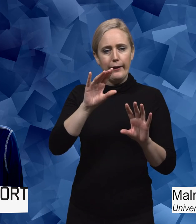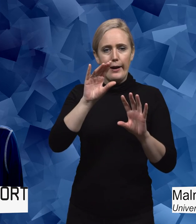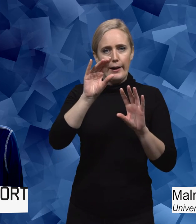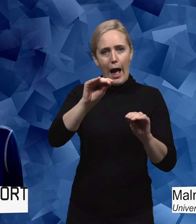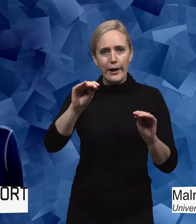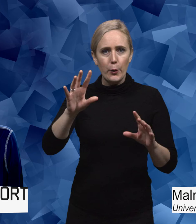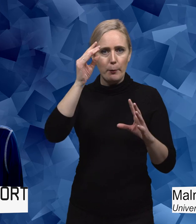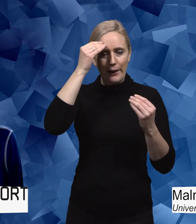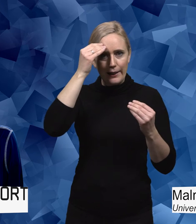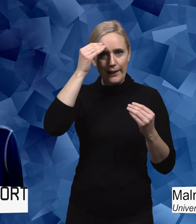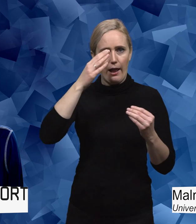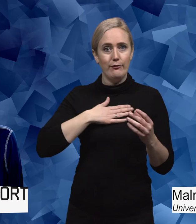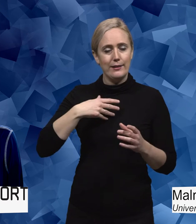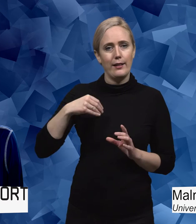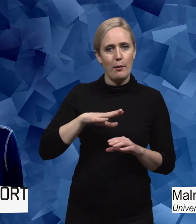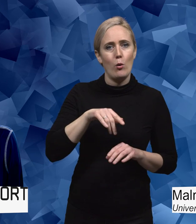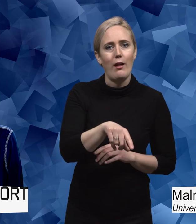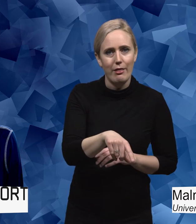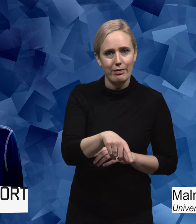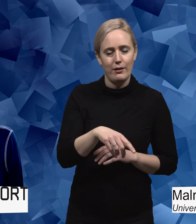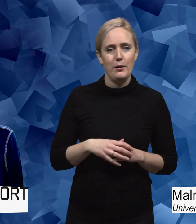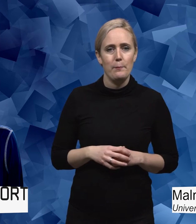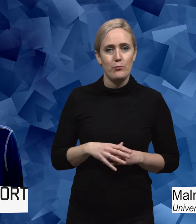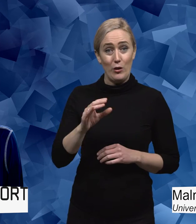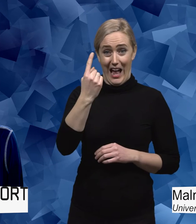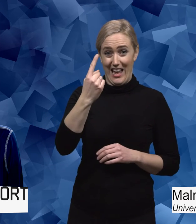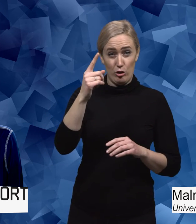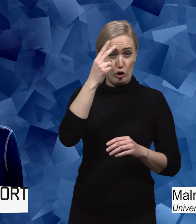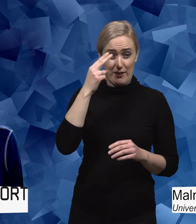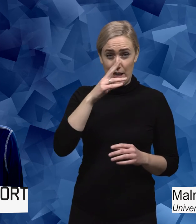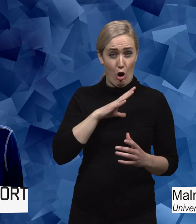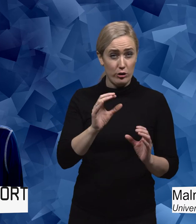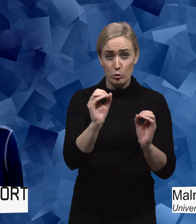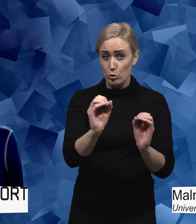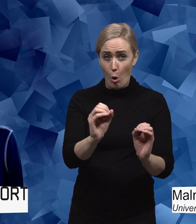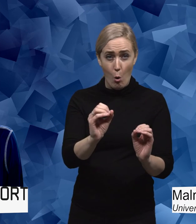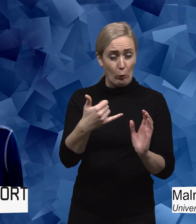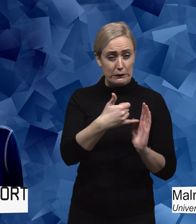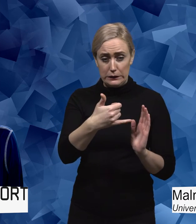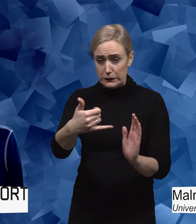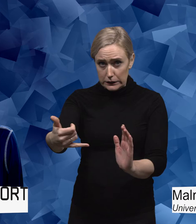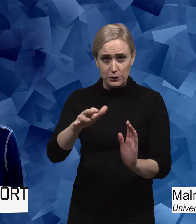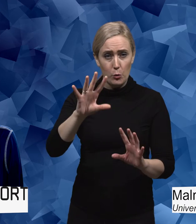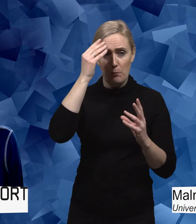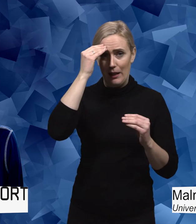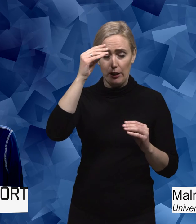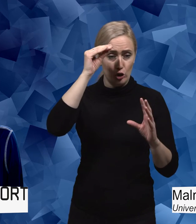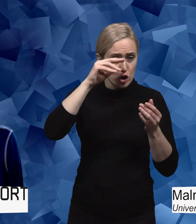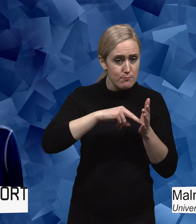problemet är. Och då visade det sig att ett universitet hade ingenting under hela utbildningen vare sig i kursplanerna eller i litteraturlistan.